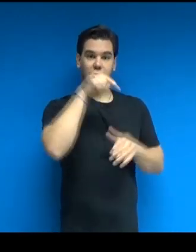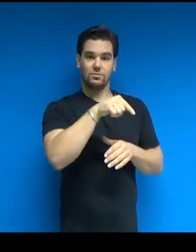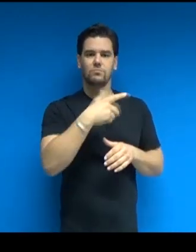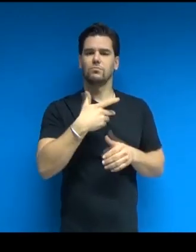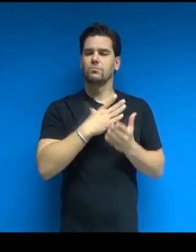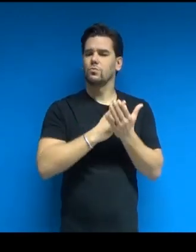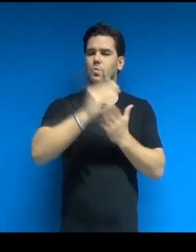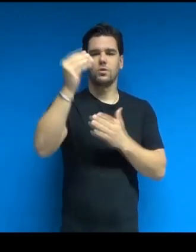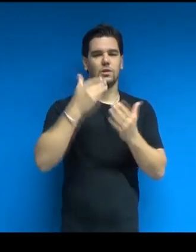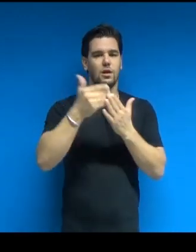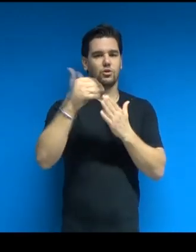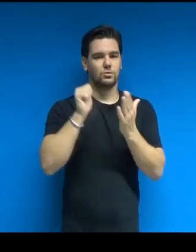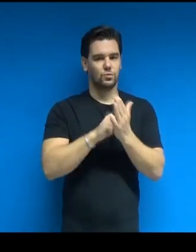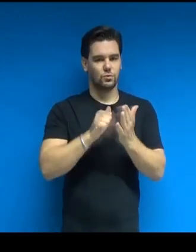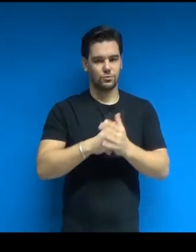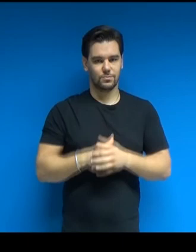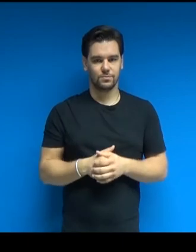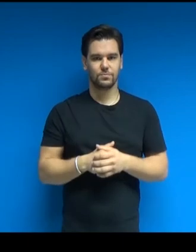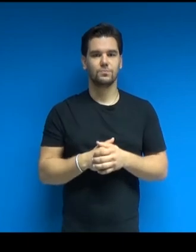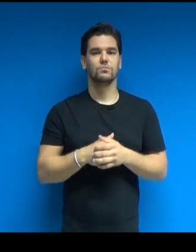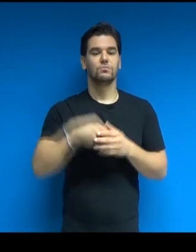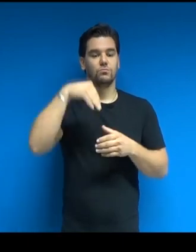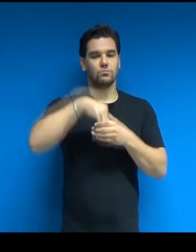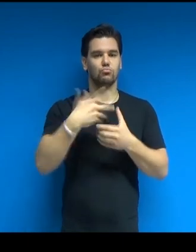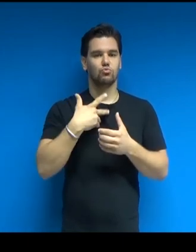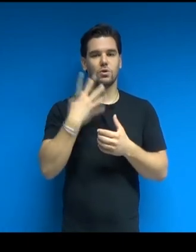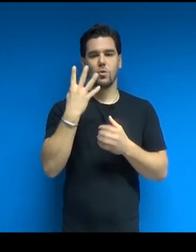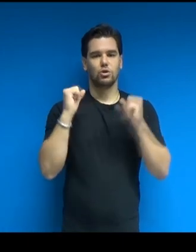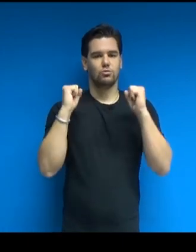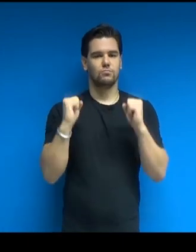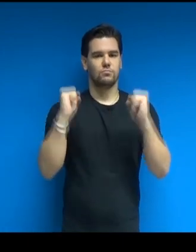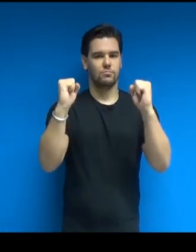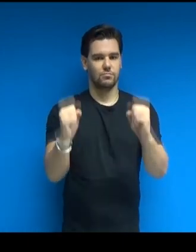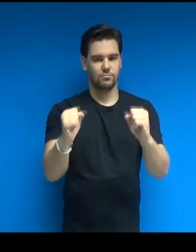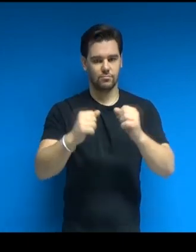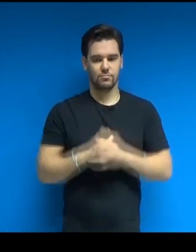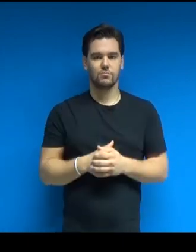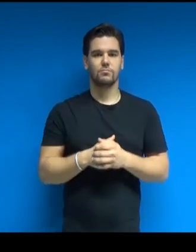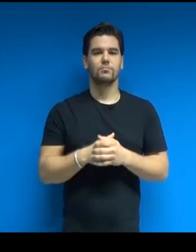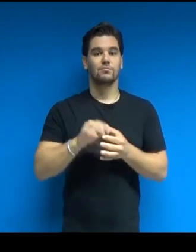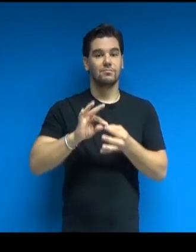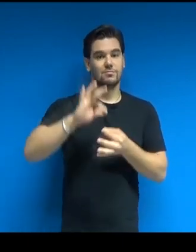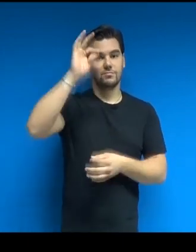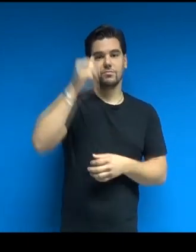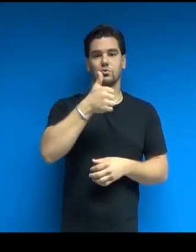L'intera struttura portante è in calcestruzzo armato. Gli elementi